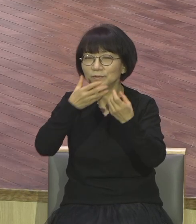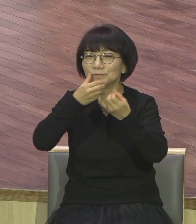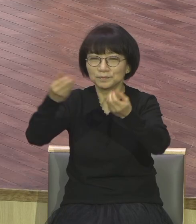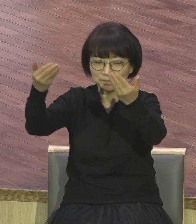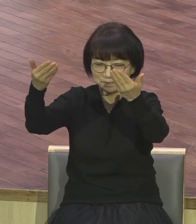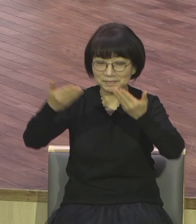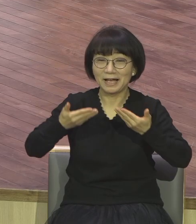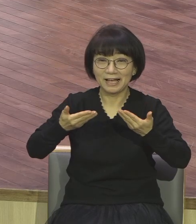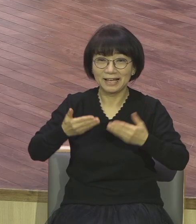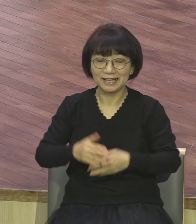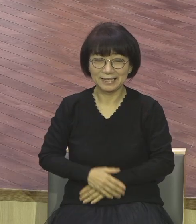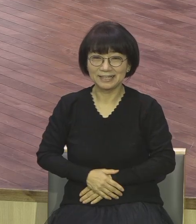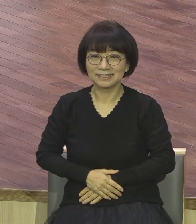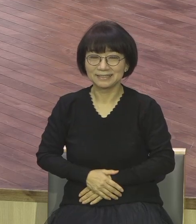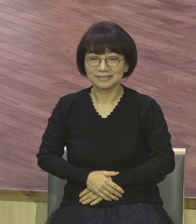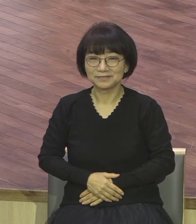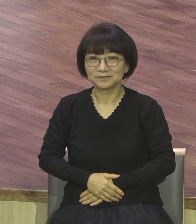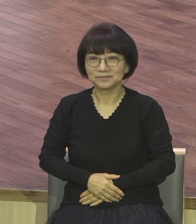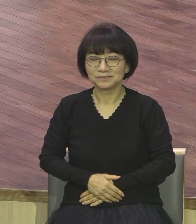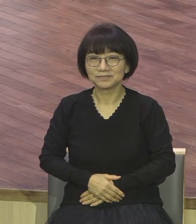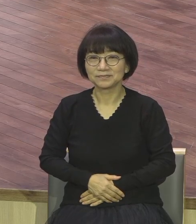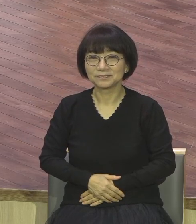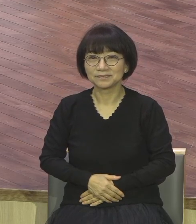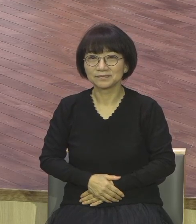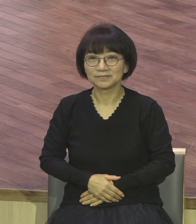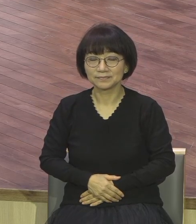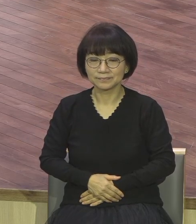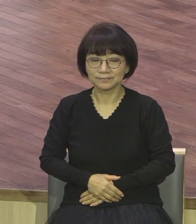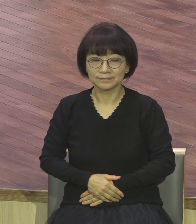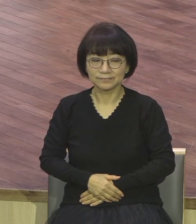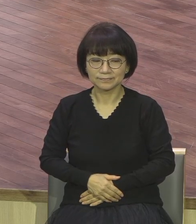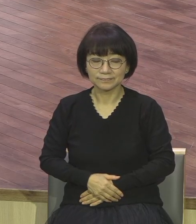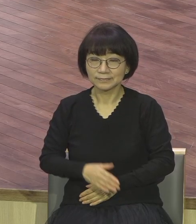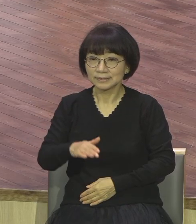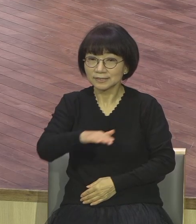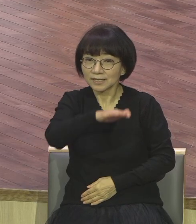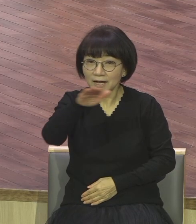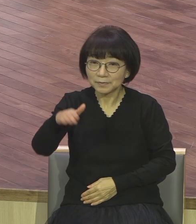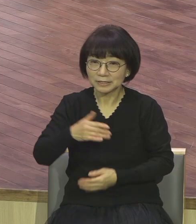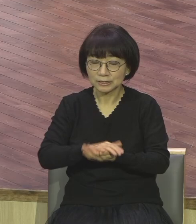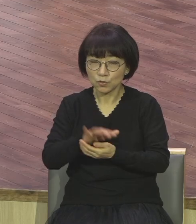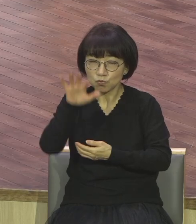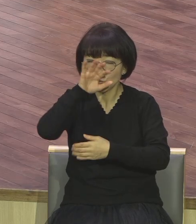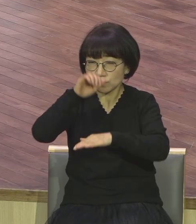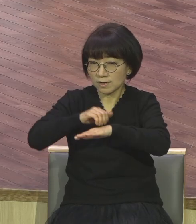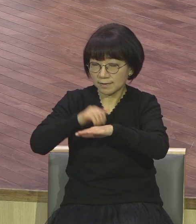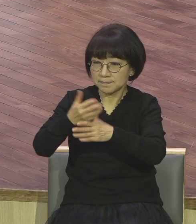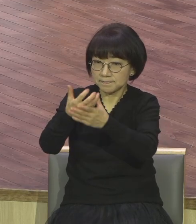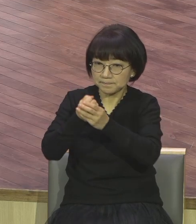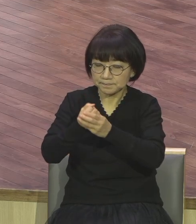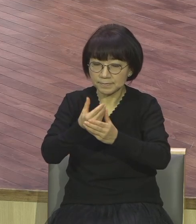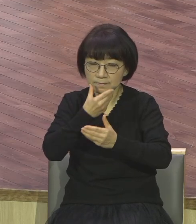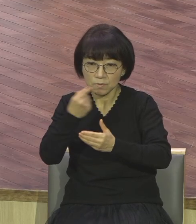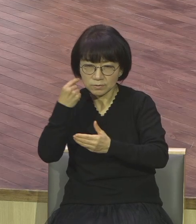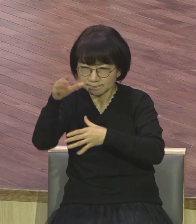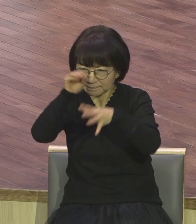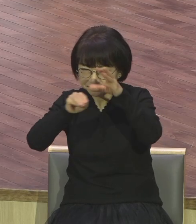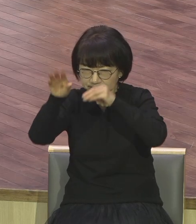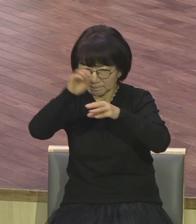가지고 있는 걸 아셔야 돼요 여러분이 듣는 복음 여러분이 받은 훈련 여러분이 가진 이 성경 지식이 얼마나